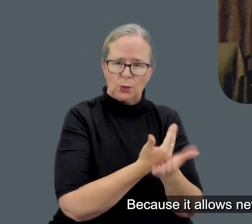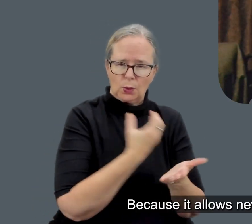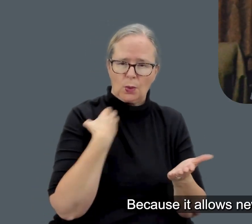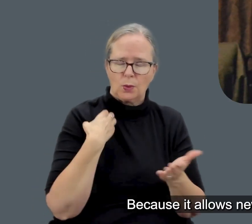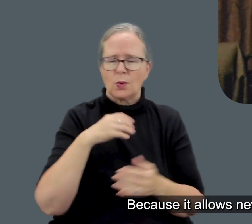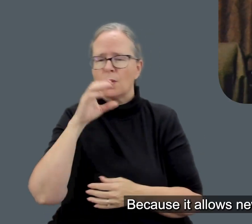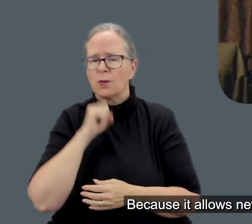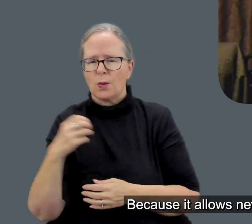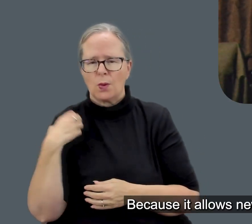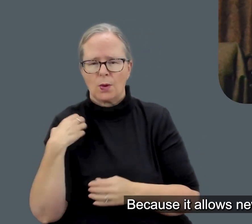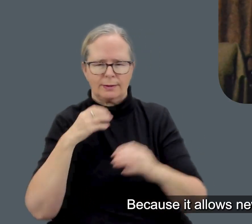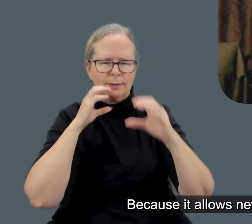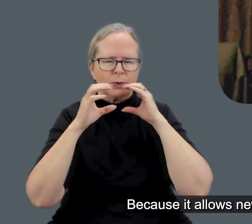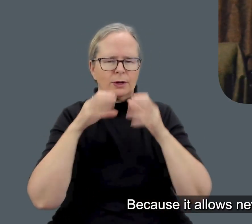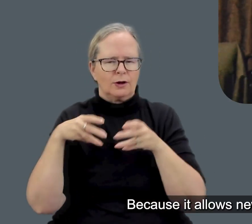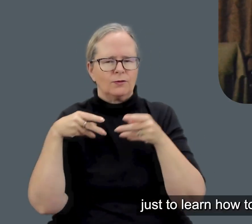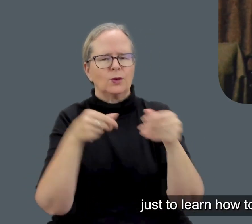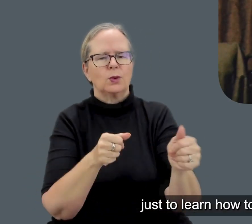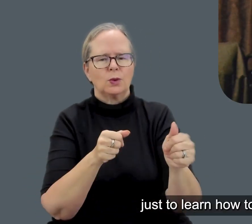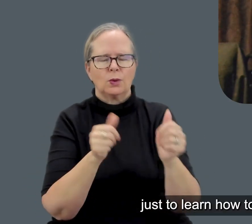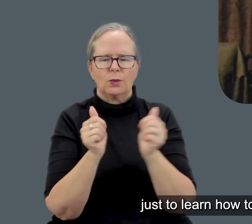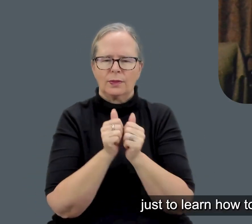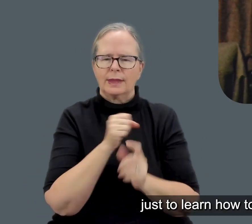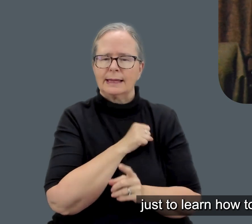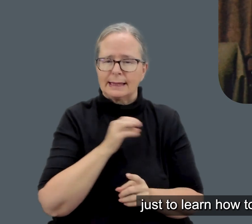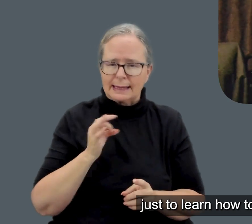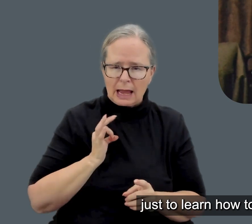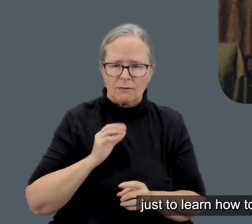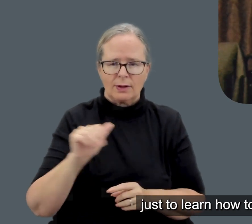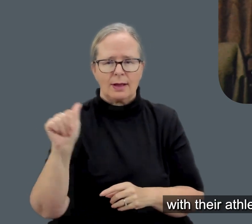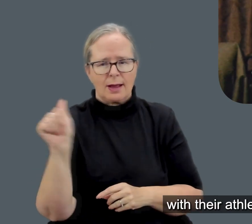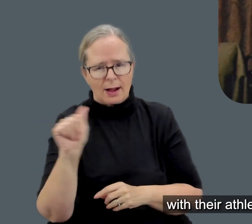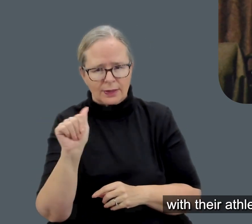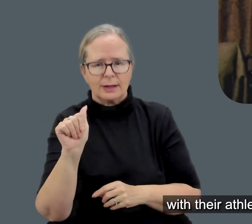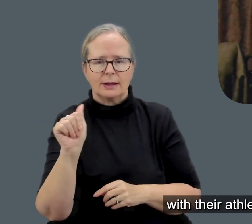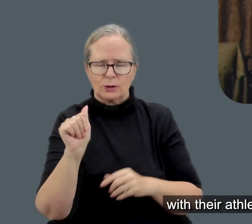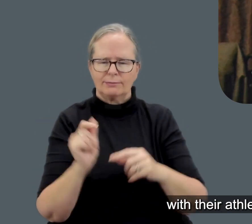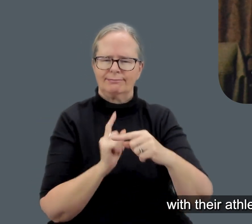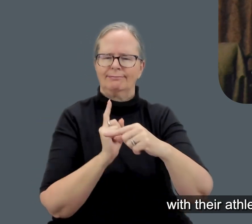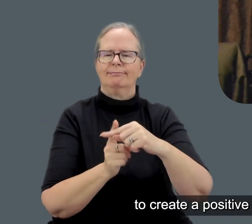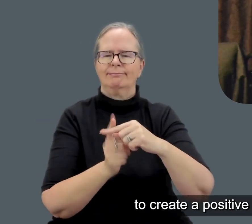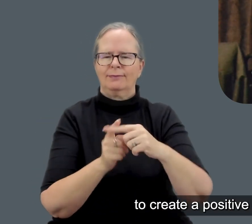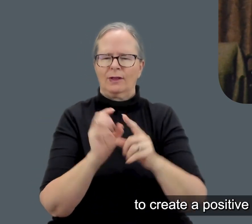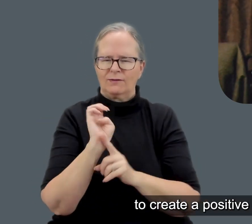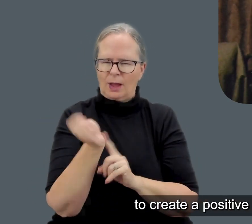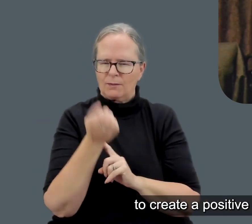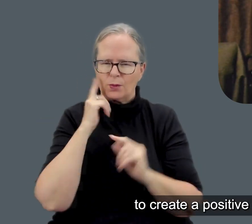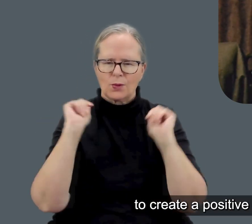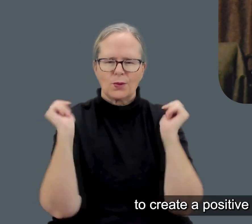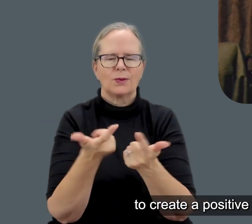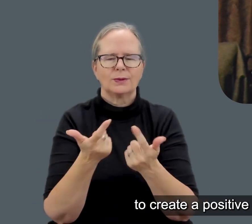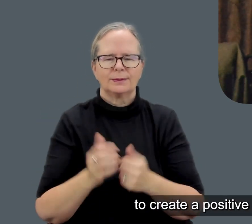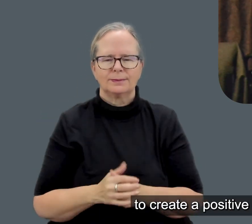Because allows new coaches, old coaches, just to learn how to effectively communicate with their athletes and staff in order to create a positive